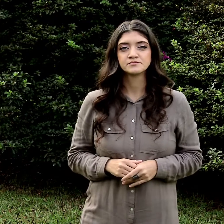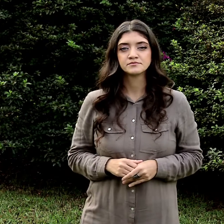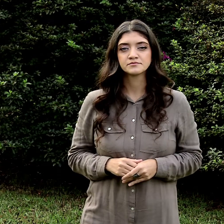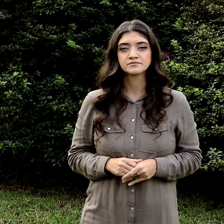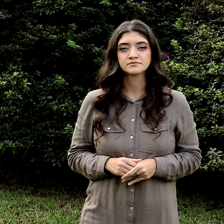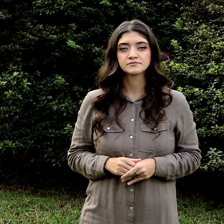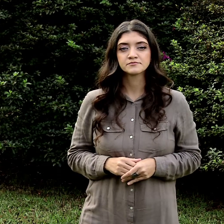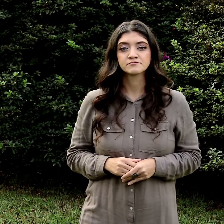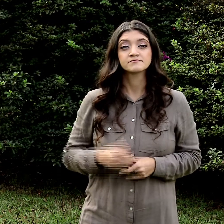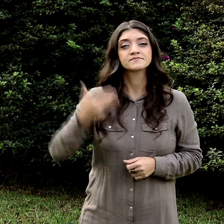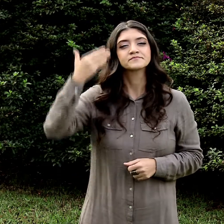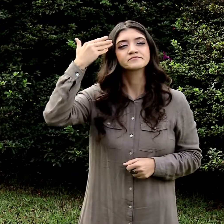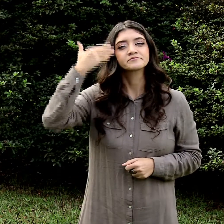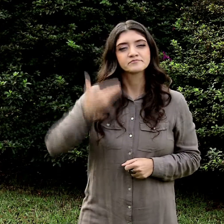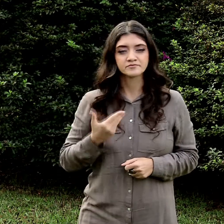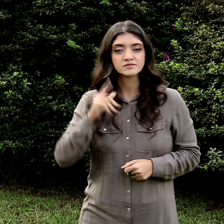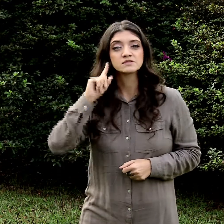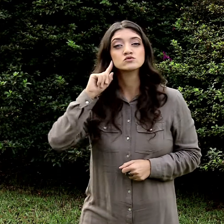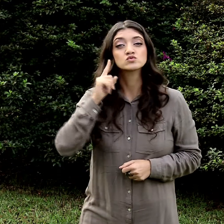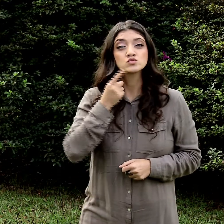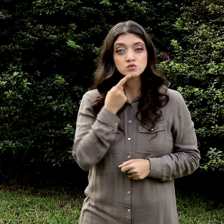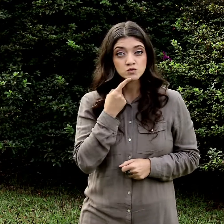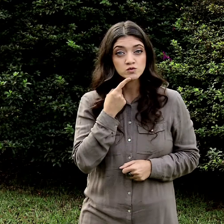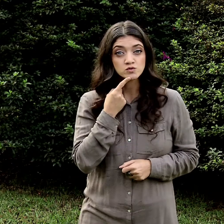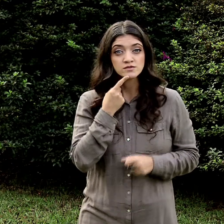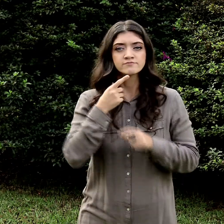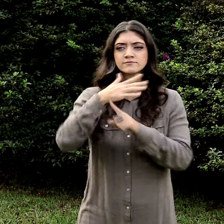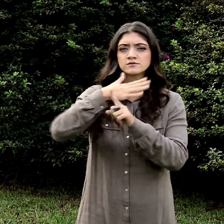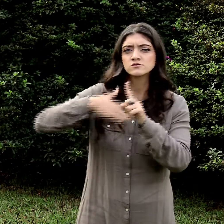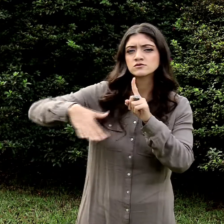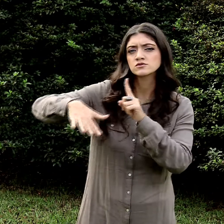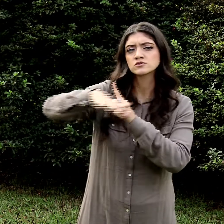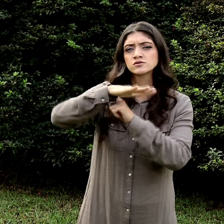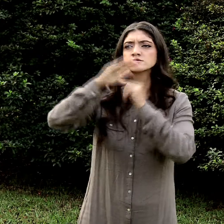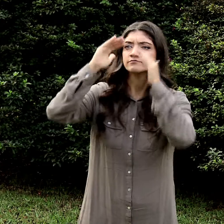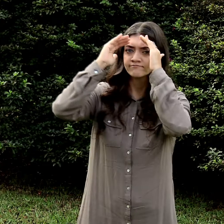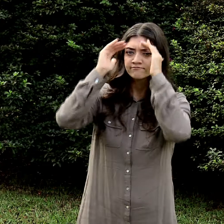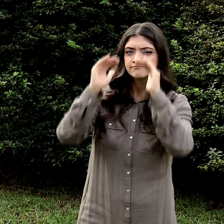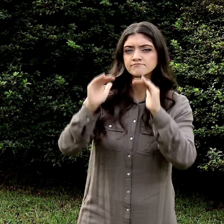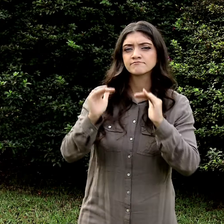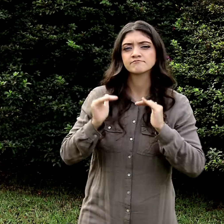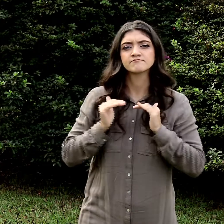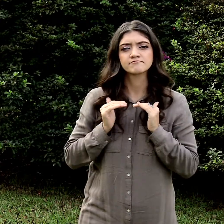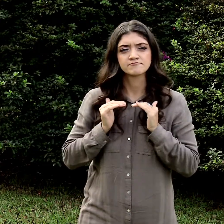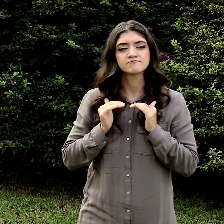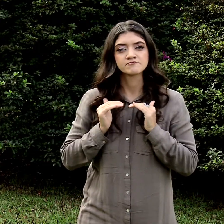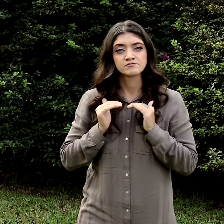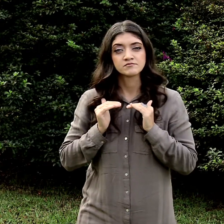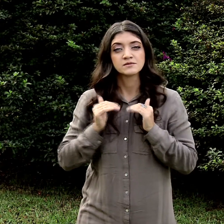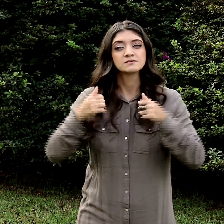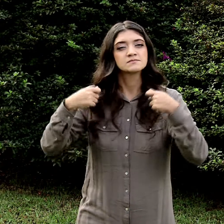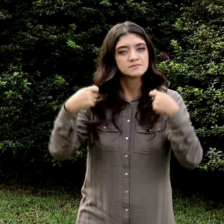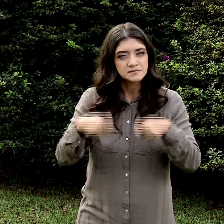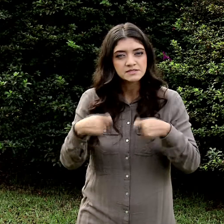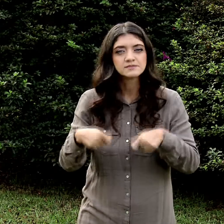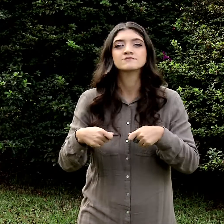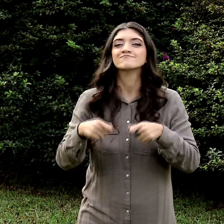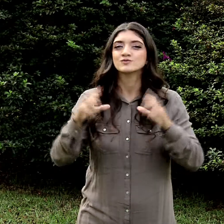O surdo, como um ser social, é merecedor de respeito, precisa ser visto como